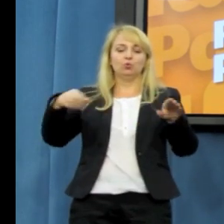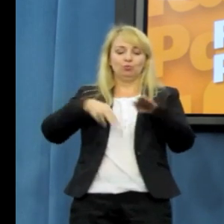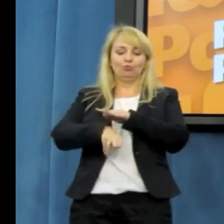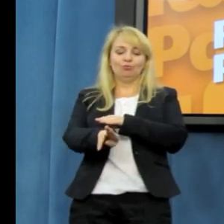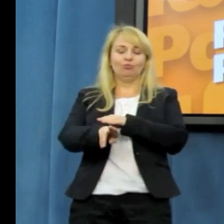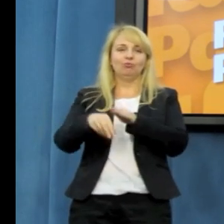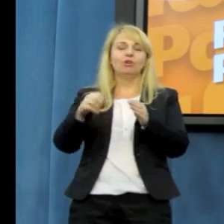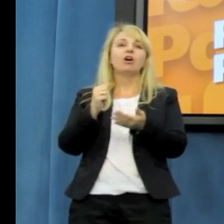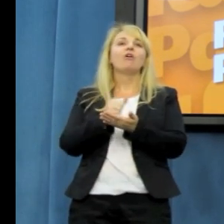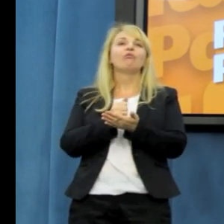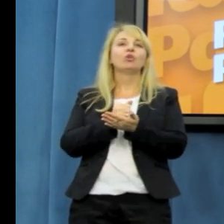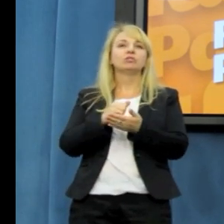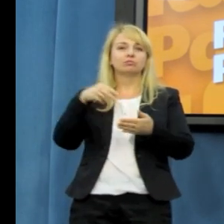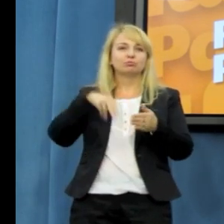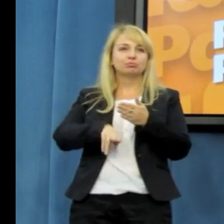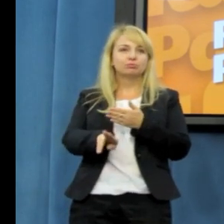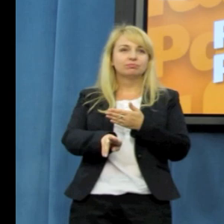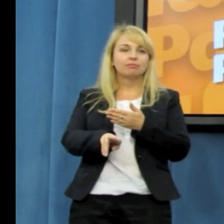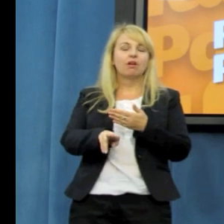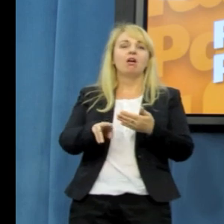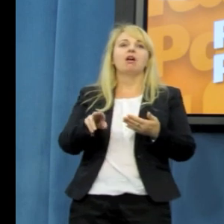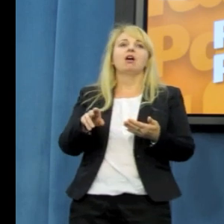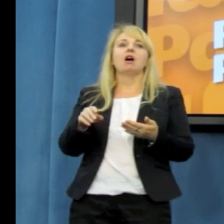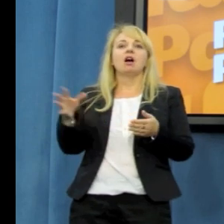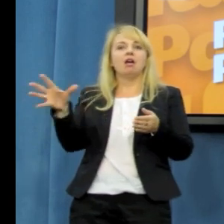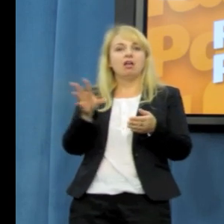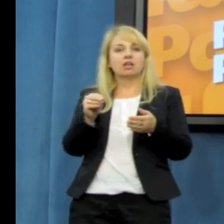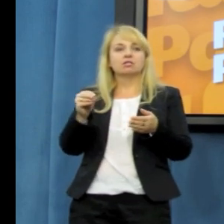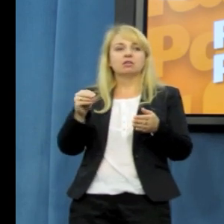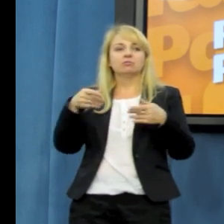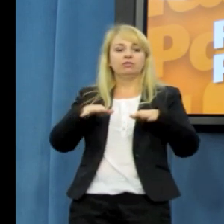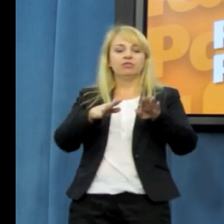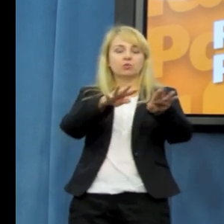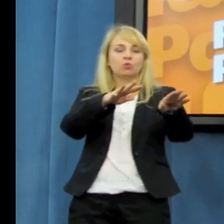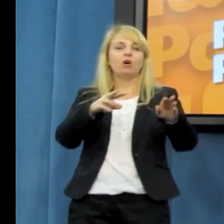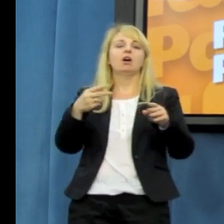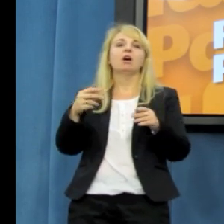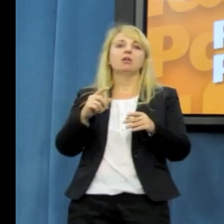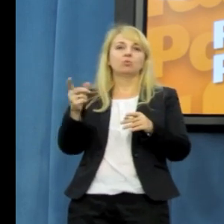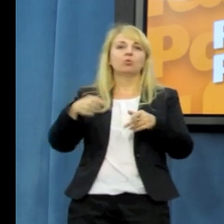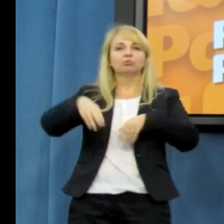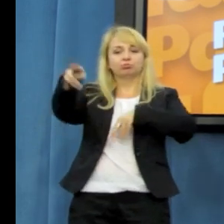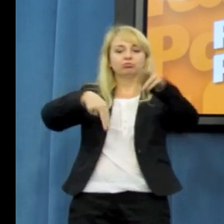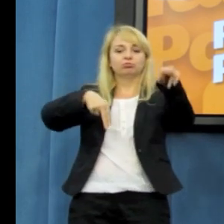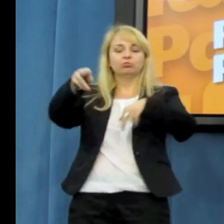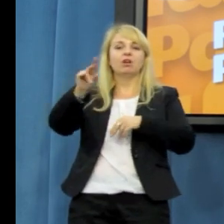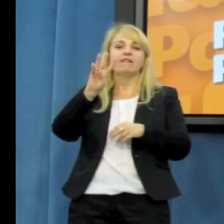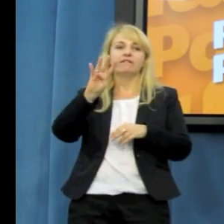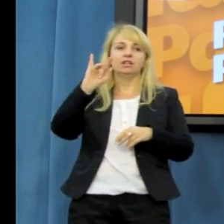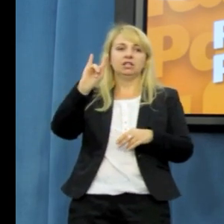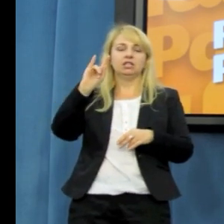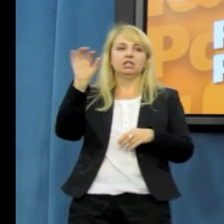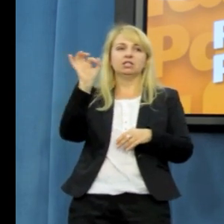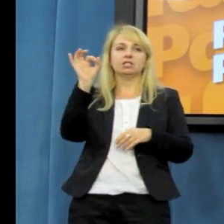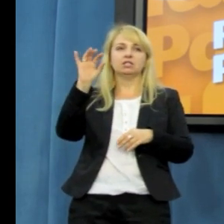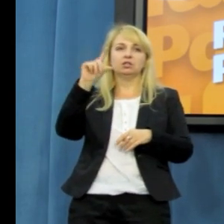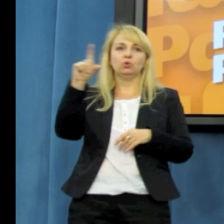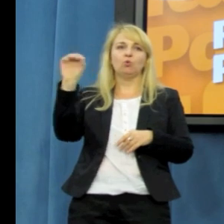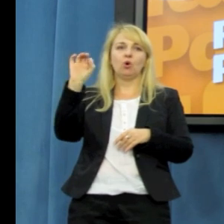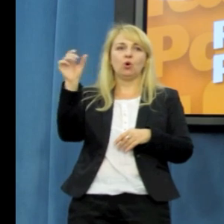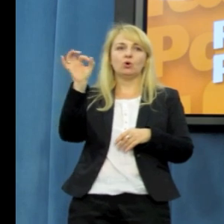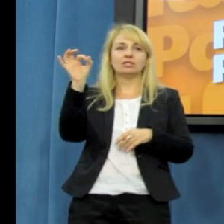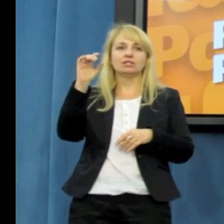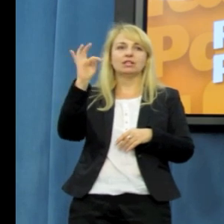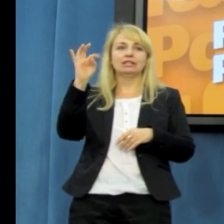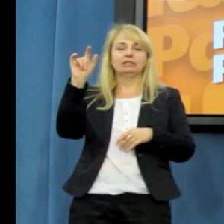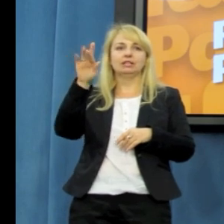wzdłuż Wisły, na trasie zwanej Wisłostradą, mógł być przypadkiem. Natomiast teraz mamy